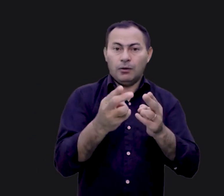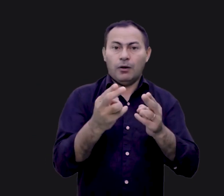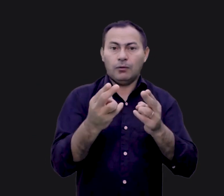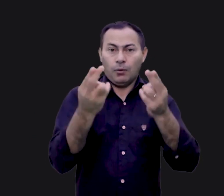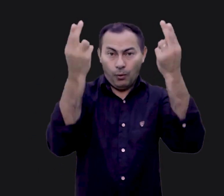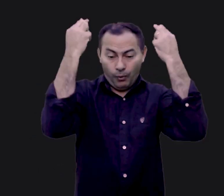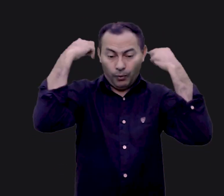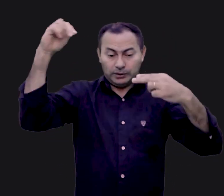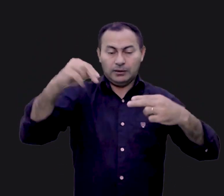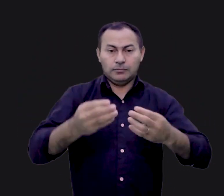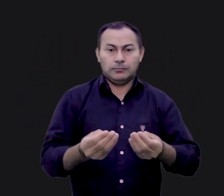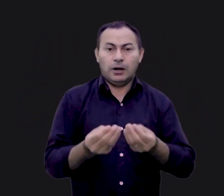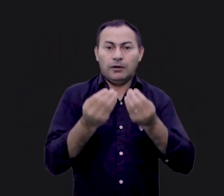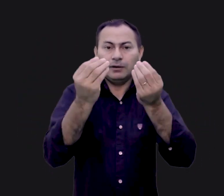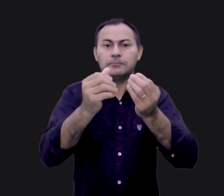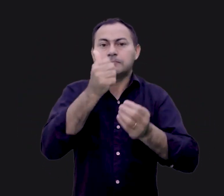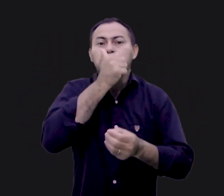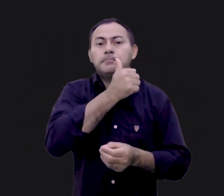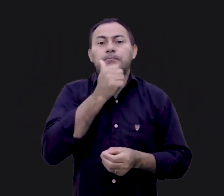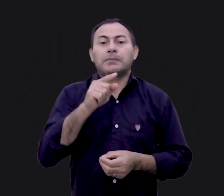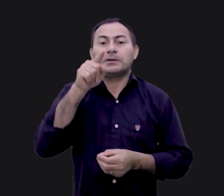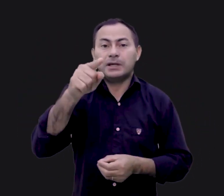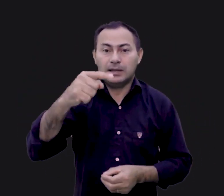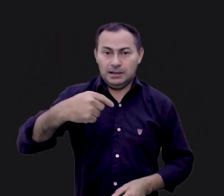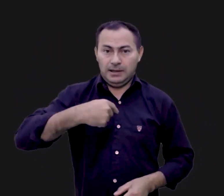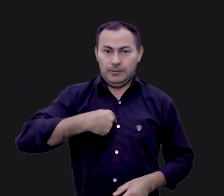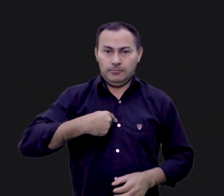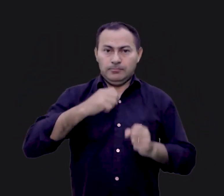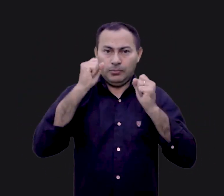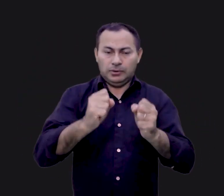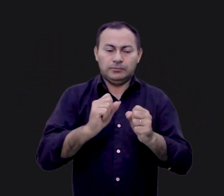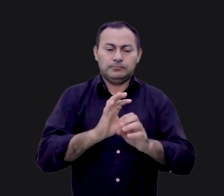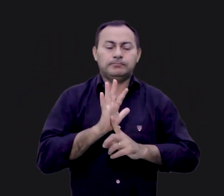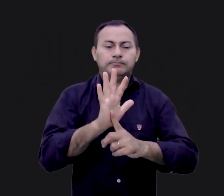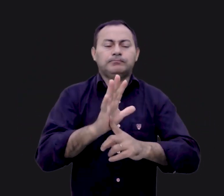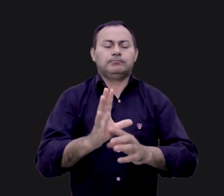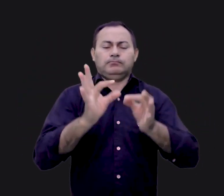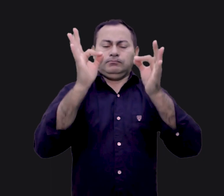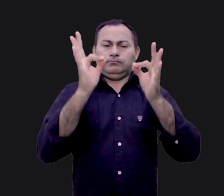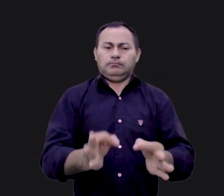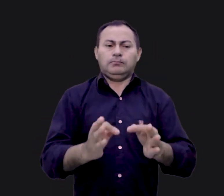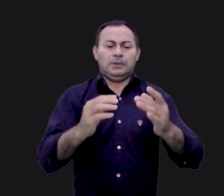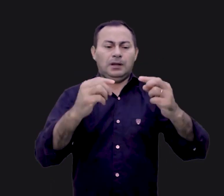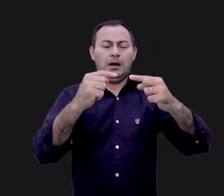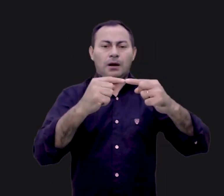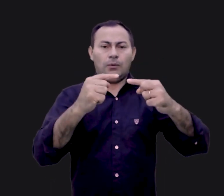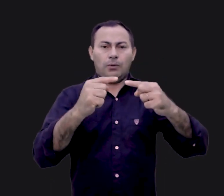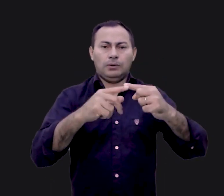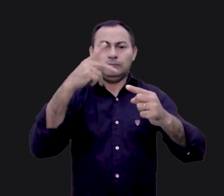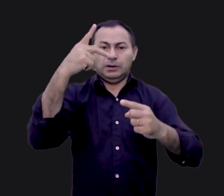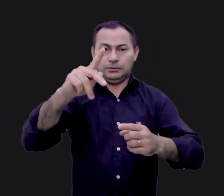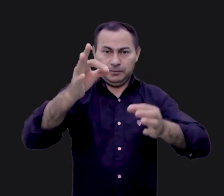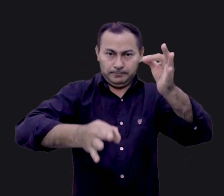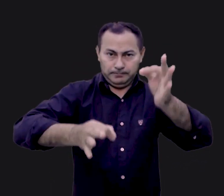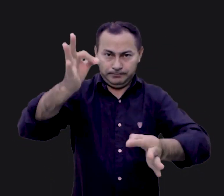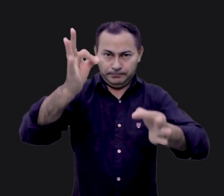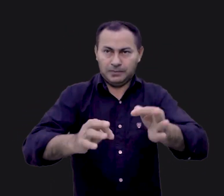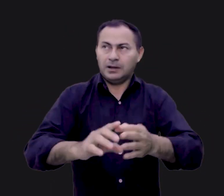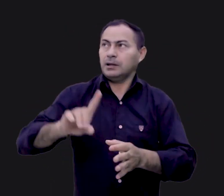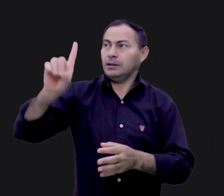e se ofereceu em sacrifício para que você e eu pudéssemos ser declarados íntegros, de acordo com a sua justiça. Isso é o que